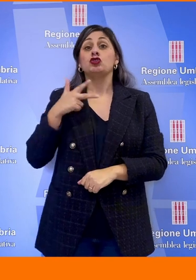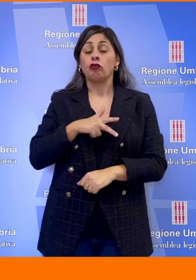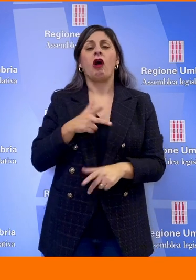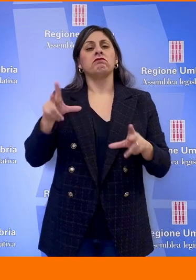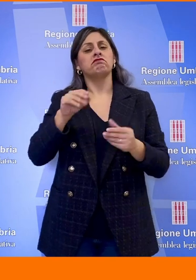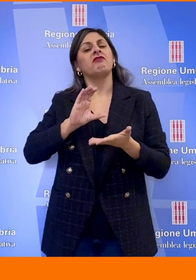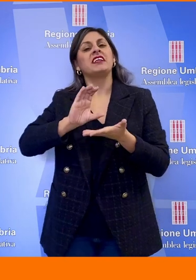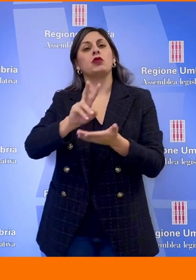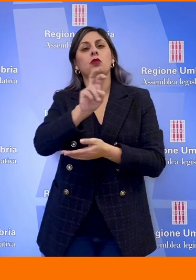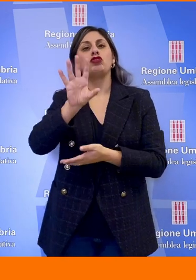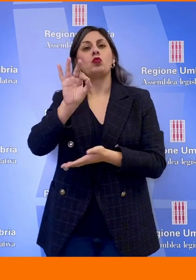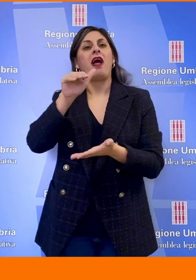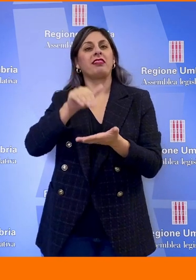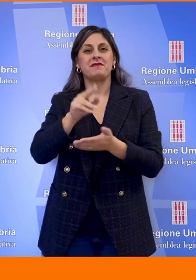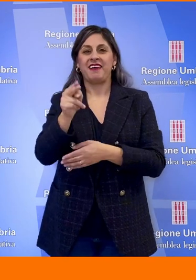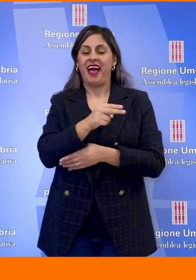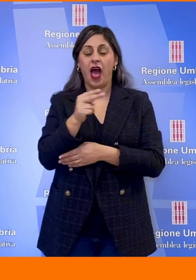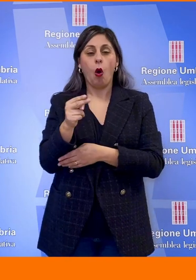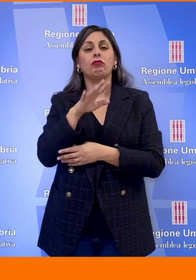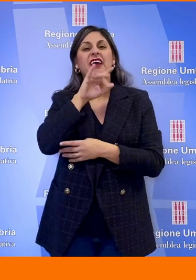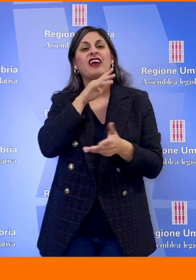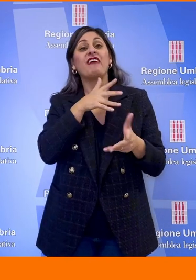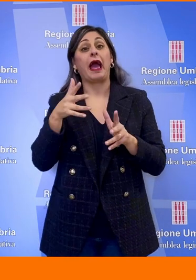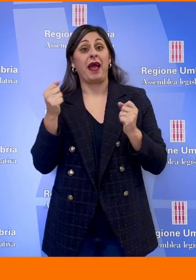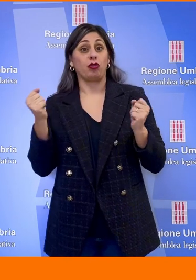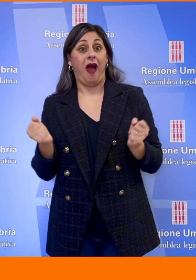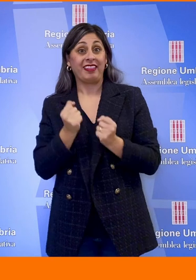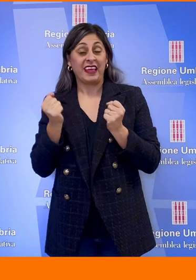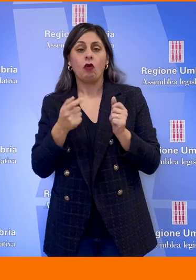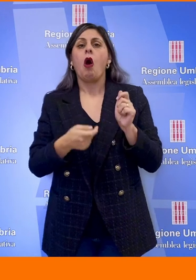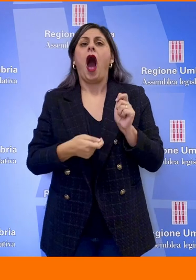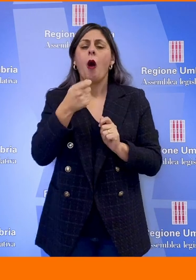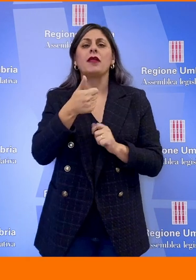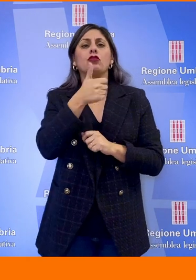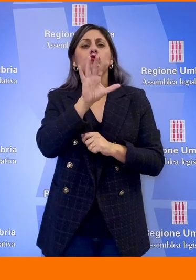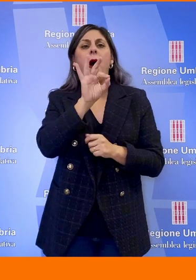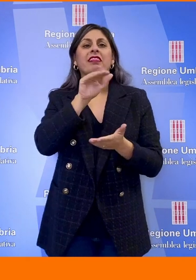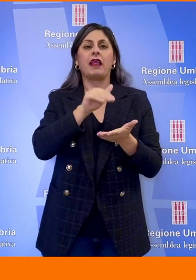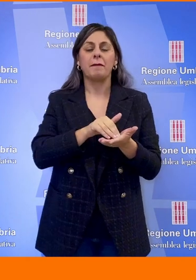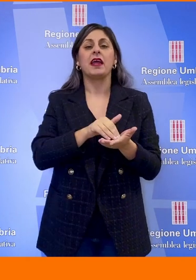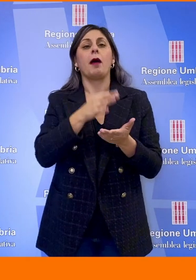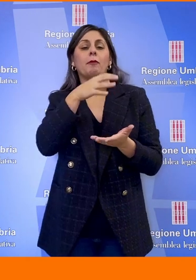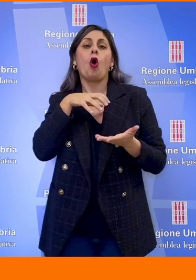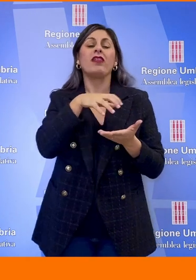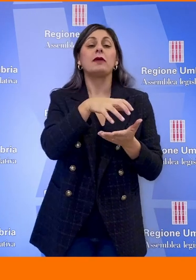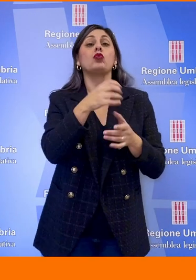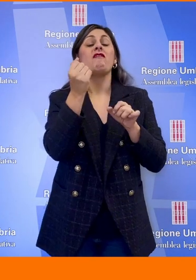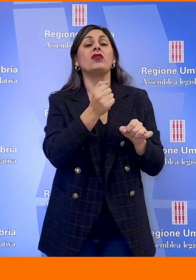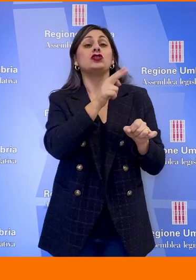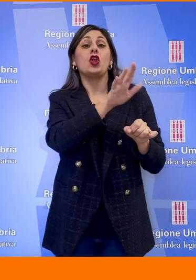250 mila euro all'invecchiamento attivo, incremento di 50 mila per il contributo alla fondazione Umbria contro l'usura,